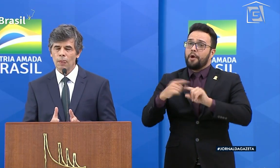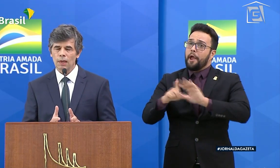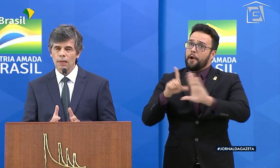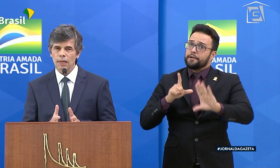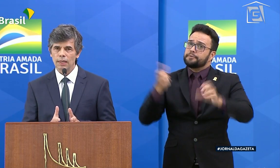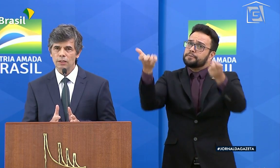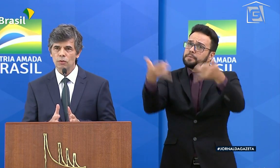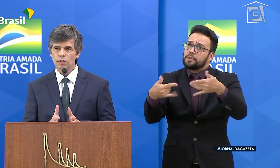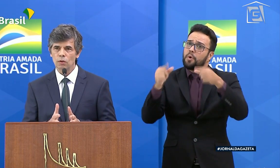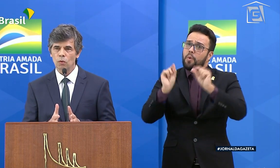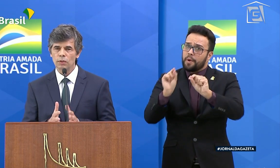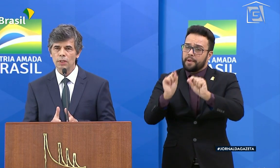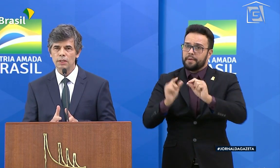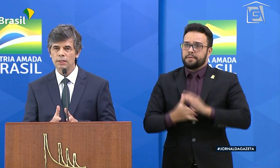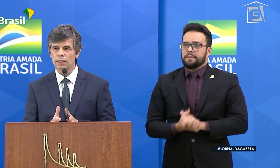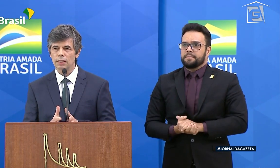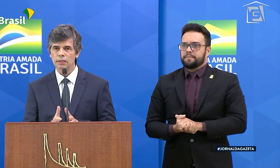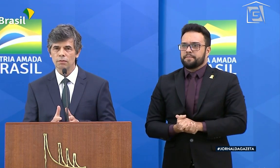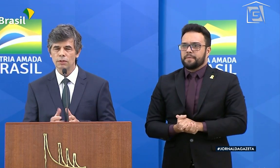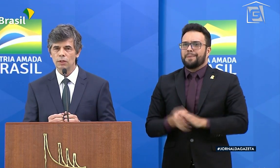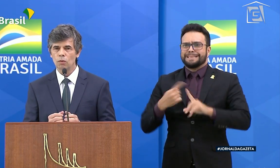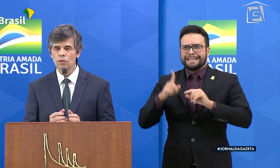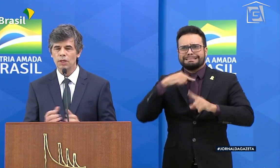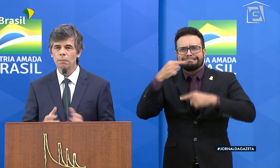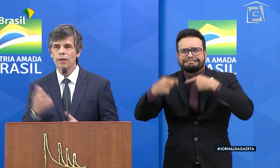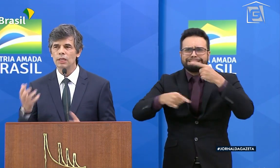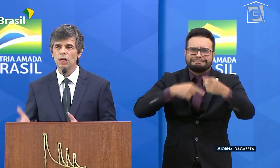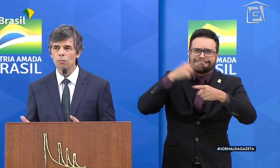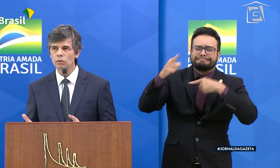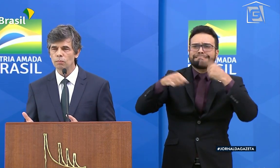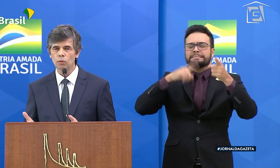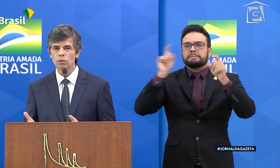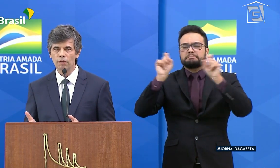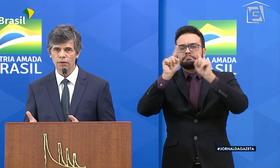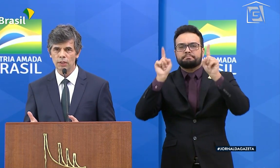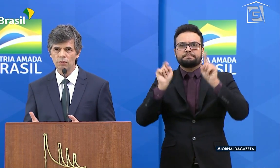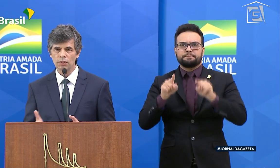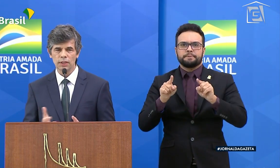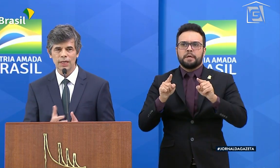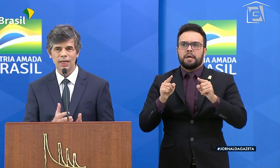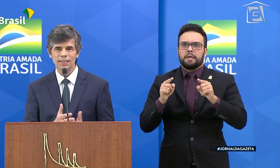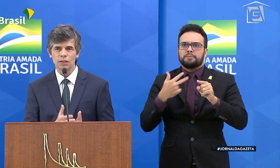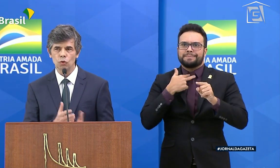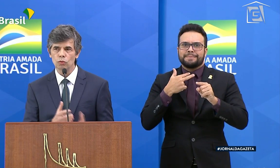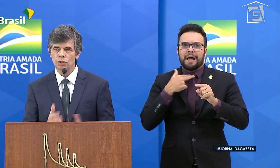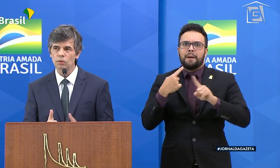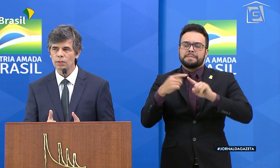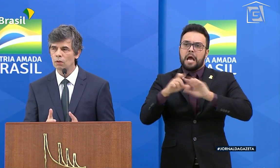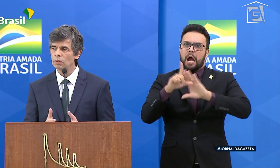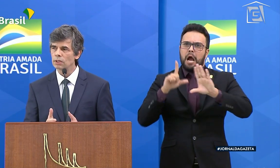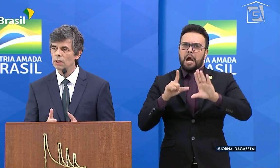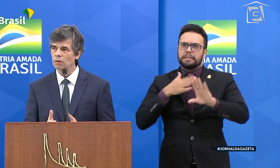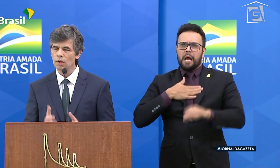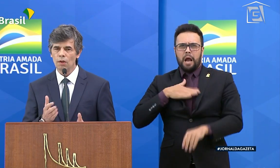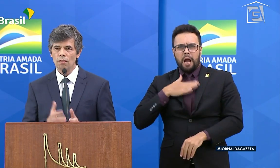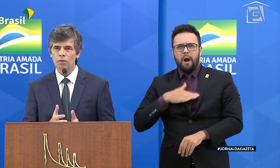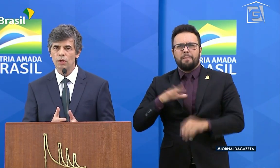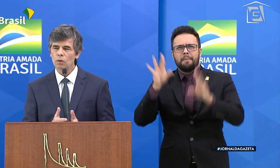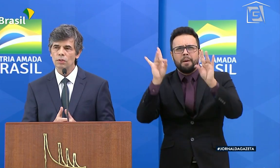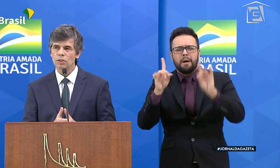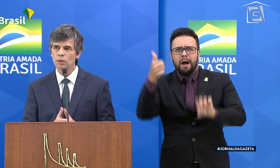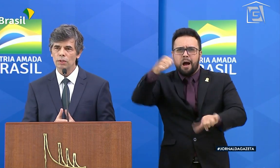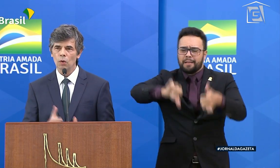antes, essa situação, com tanta incerteza, você não consegue planejar muito na frente. Você tem que analisar todo o dia o que está acontecendo,